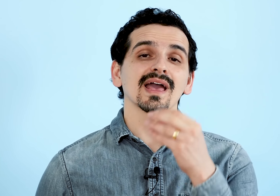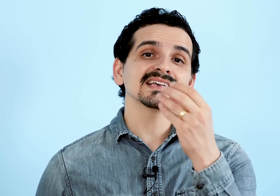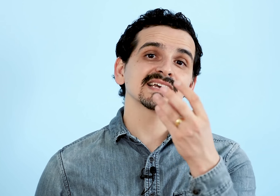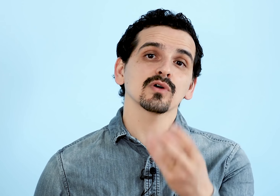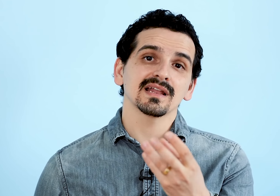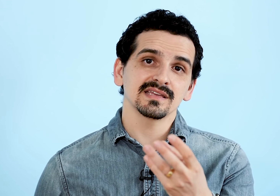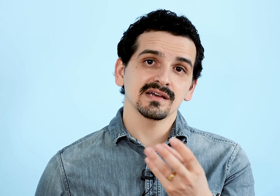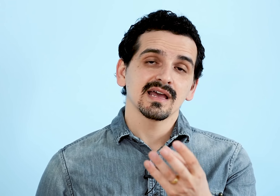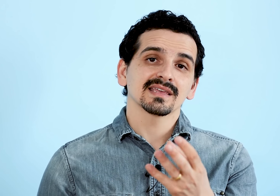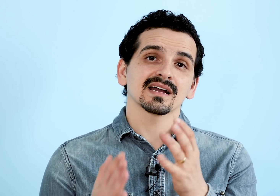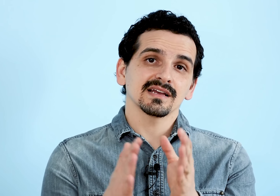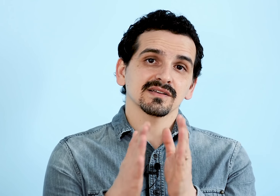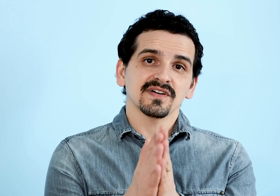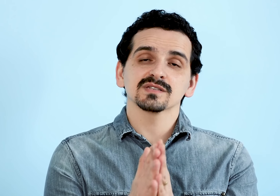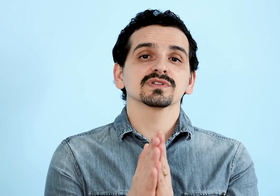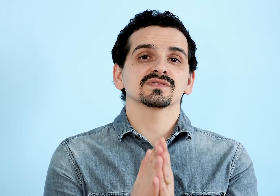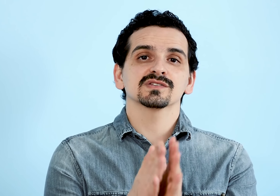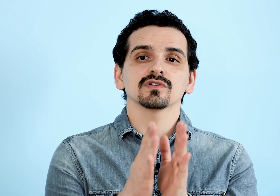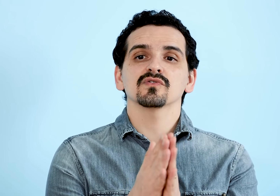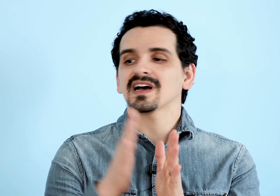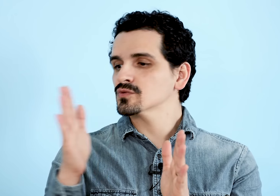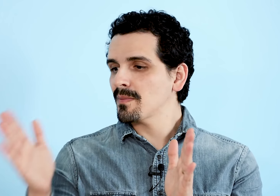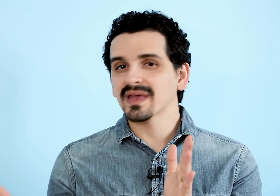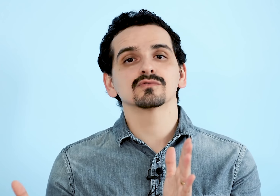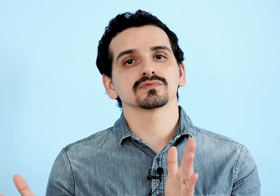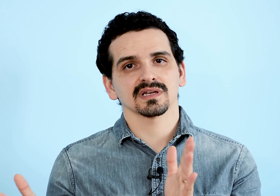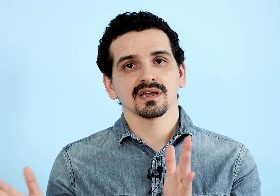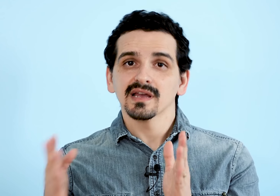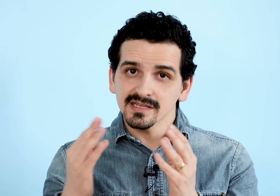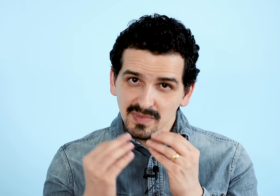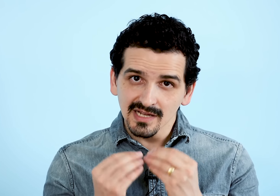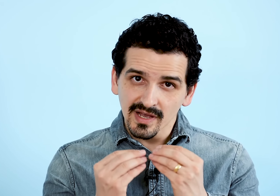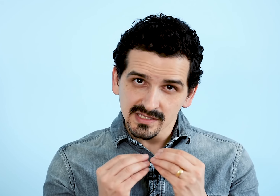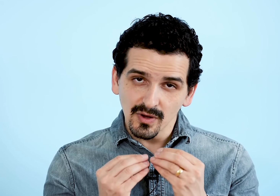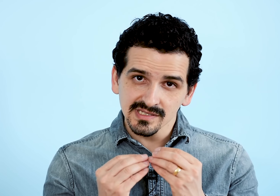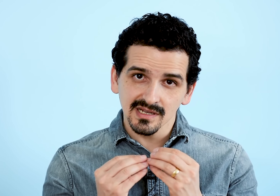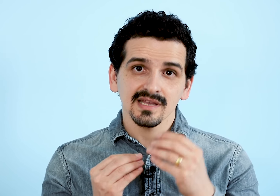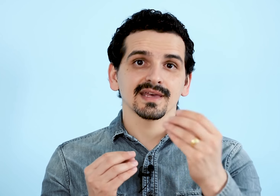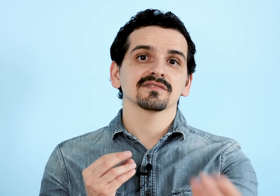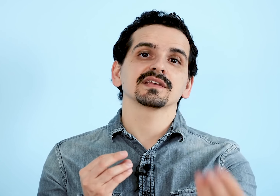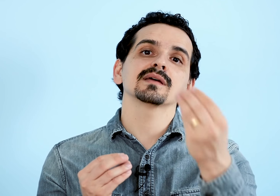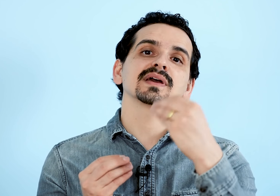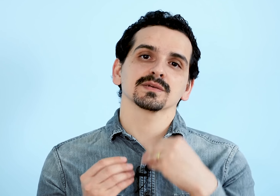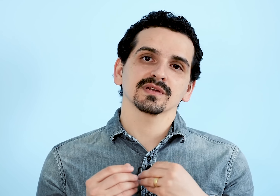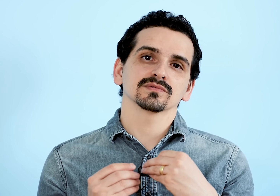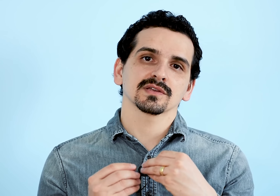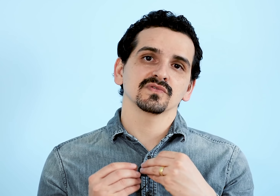essa ecolalia que a criança faz muitas vezes quando eu faço uma pergunta esperando a resposta e ela vem e repete a pergunta que eu